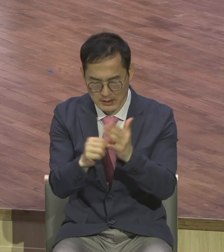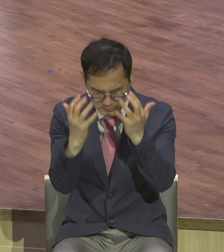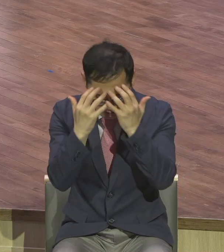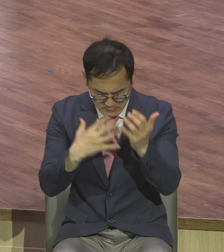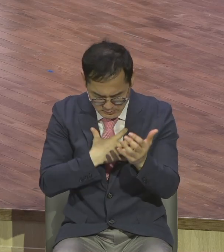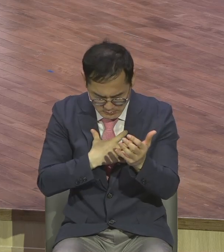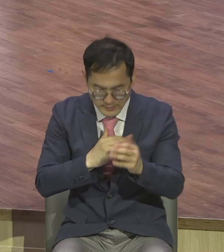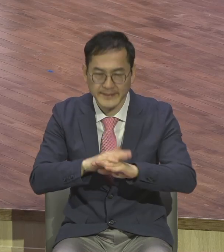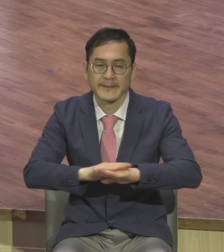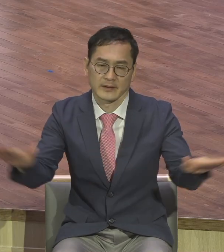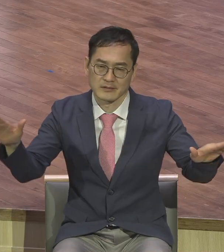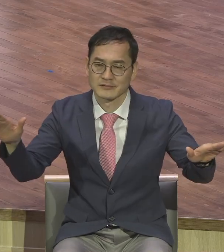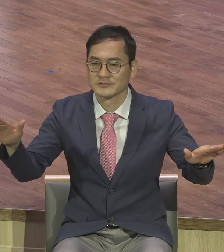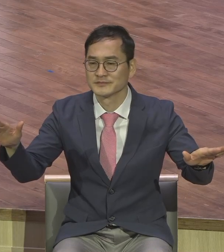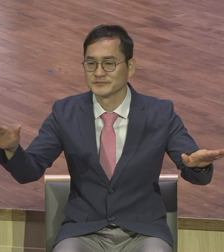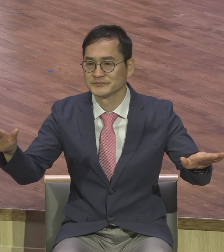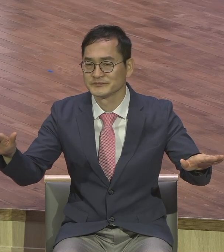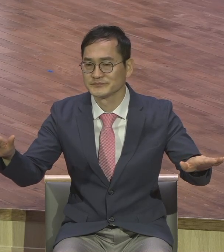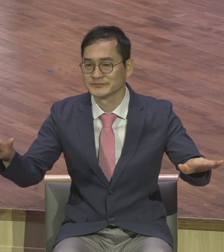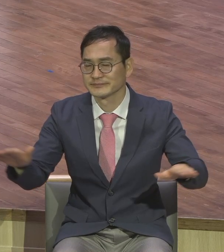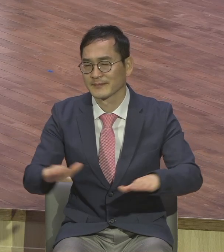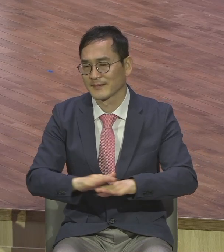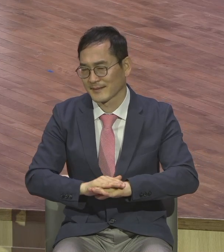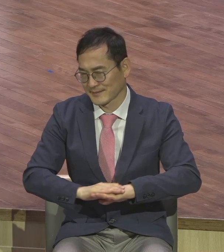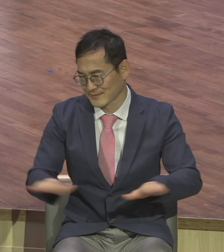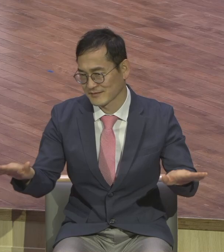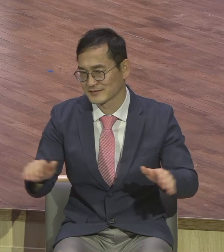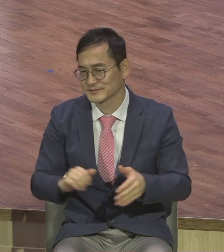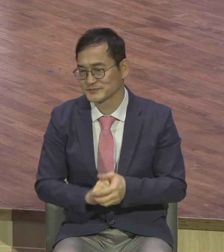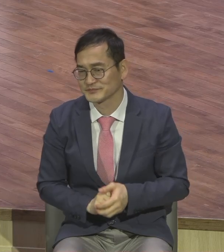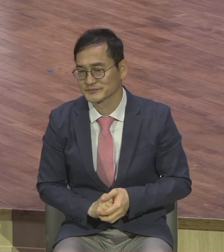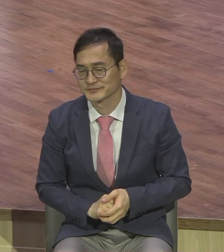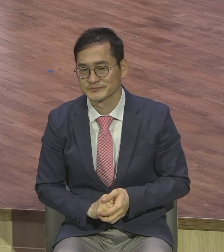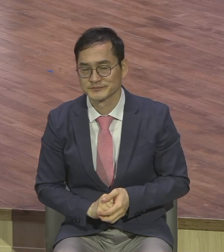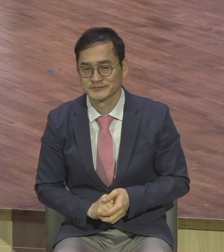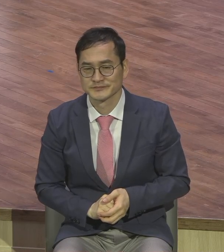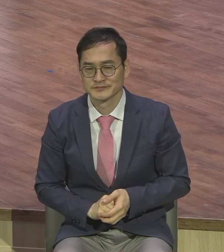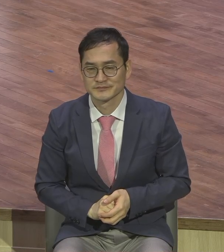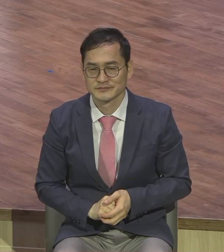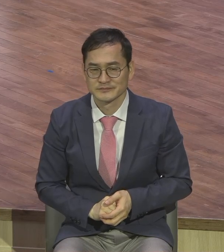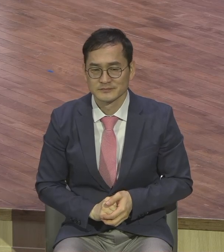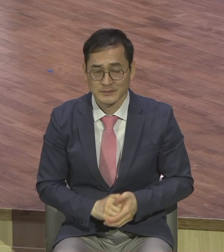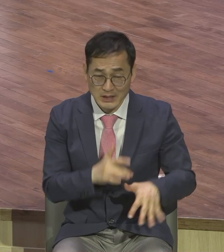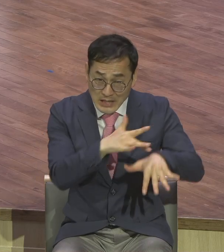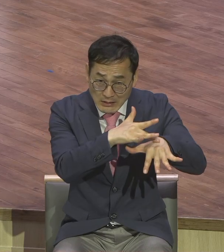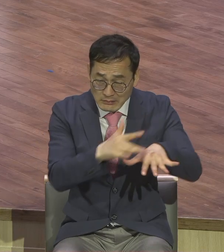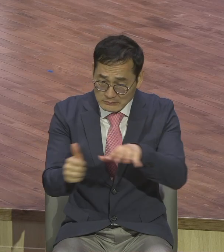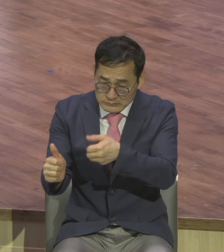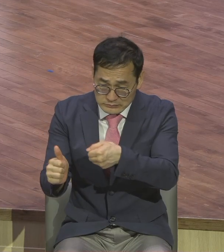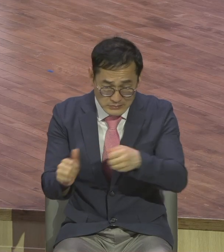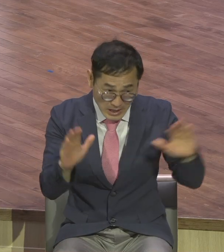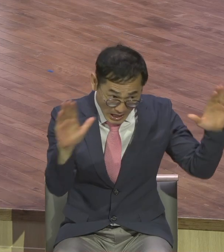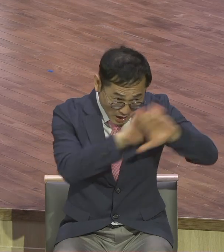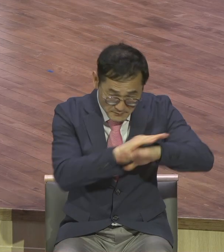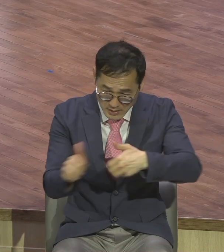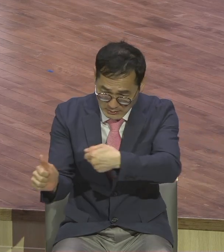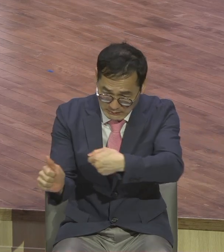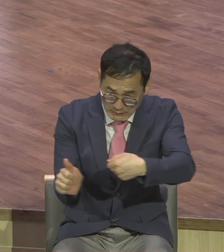인간을 넘어뜨리고 영원한 멸망길로 끓고 가는 허감 세력은 예수 그리스도의